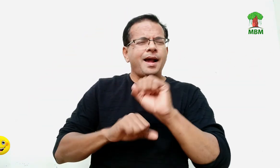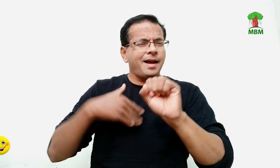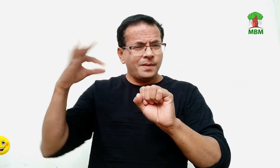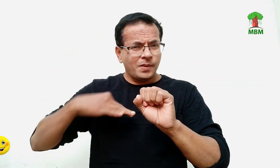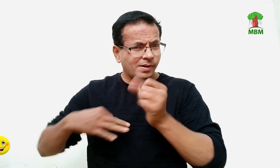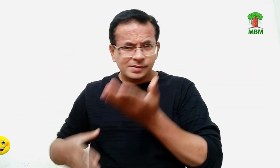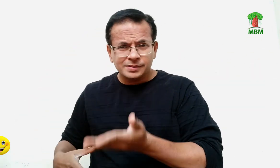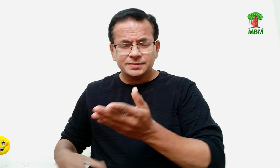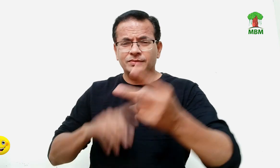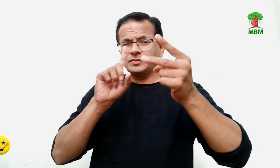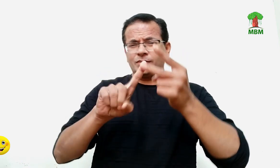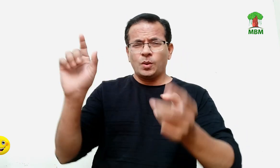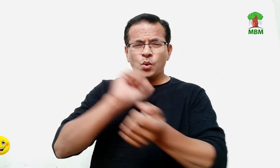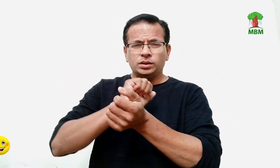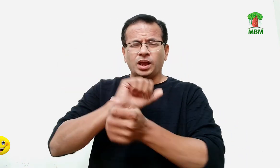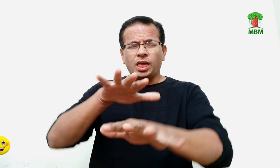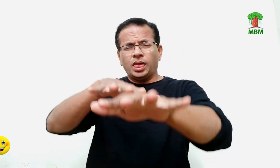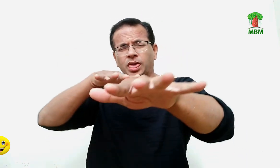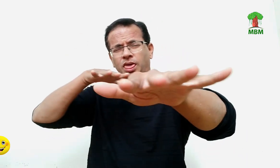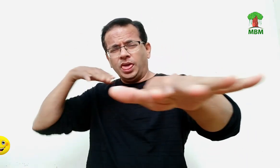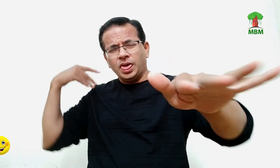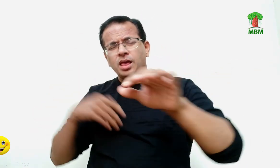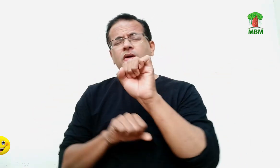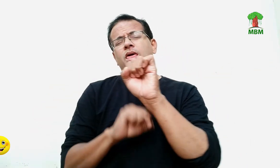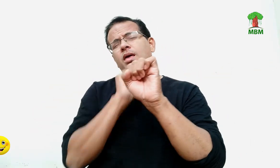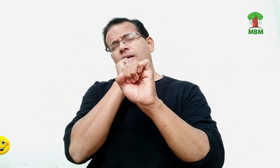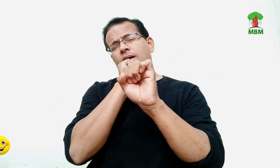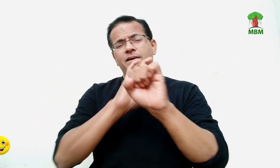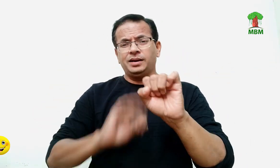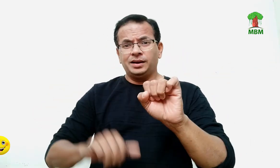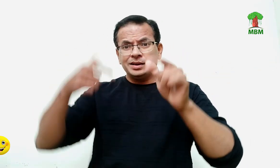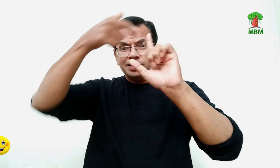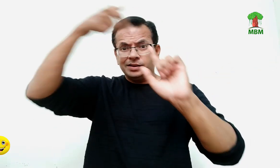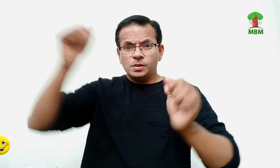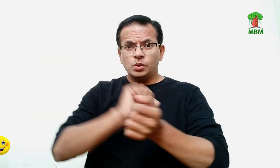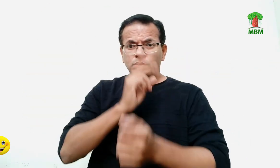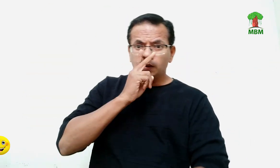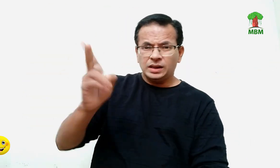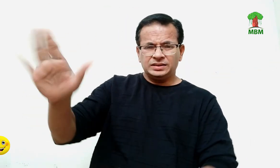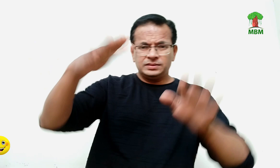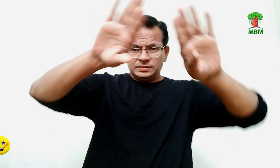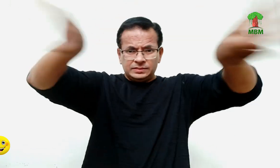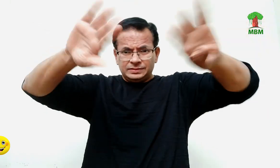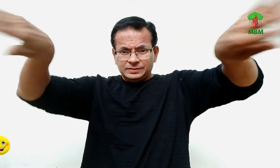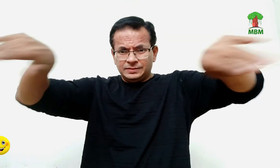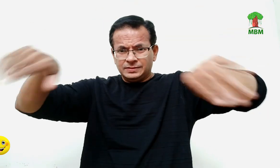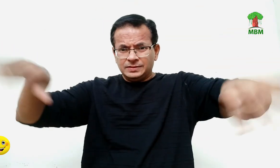हमें माफ कर दो यह हमने बच्चे के लिए किया तुम्हारे बच्चे के लिए तुम उस